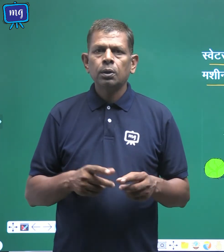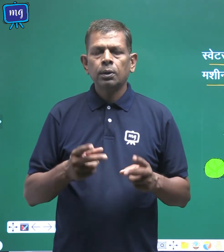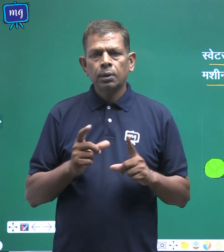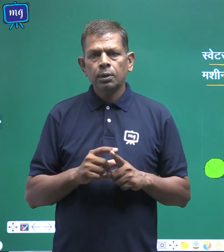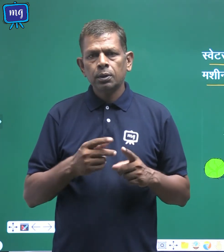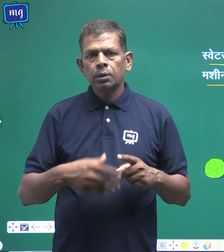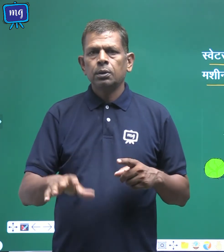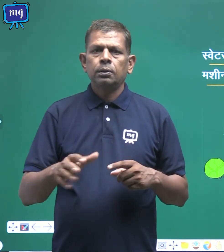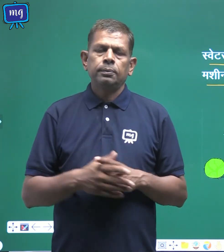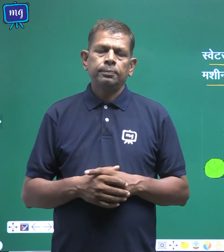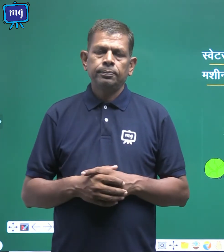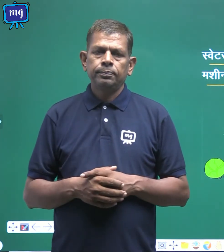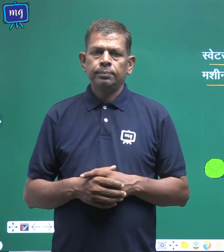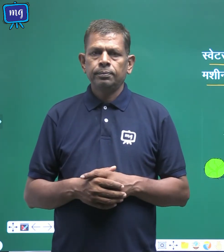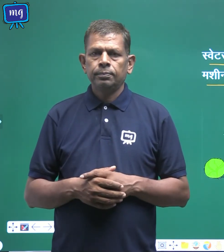जाती है